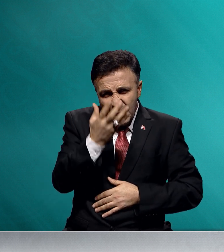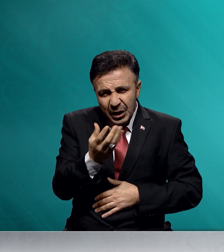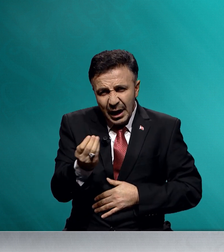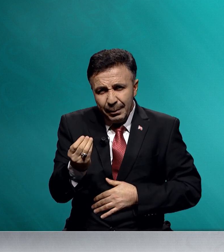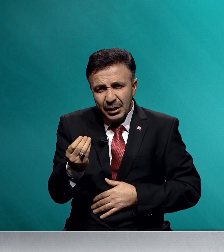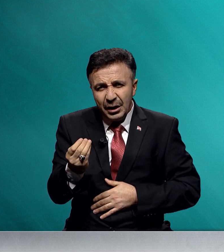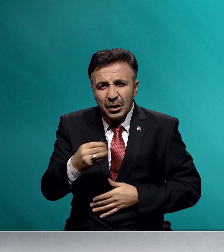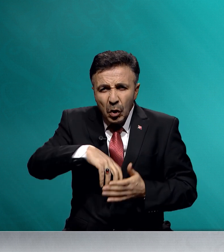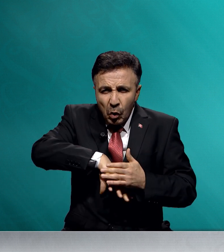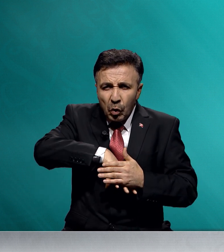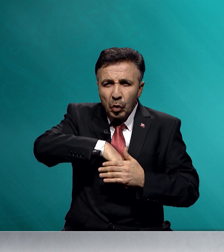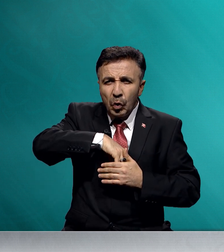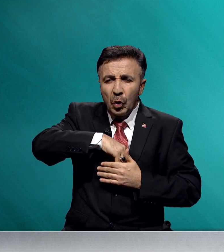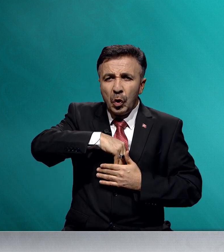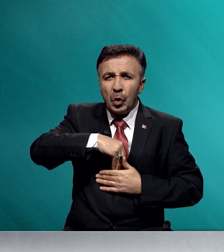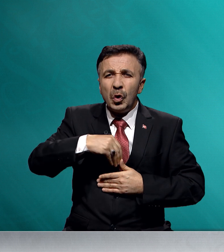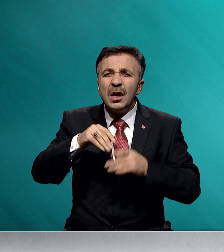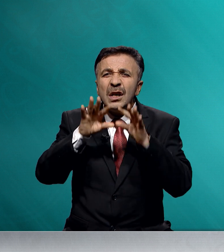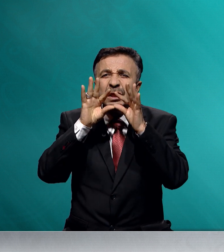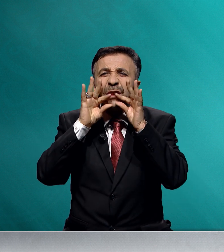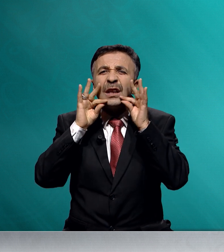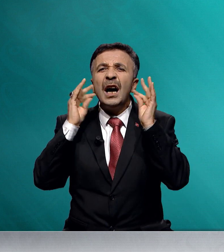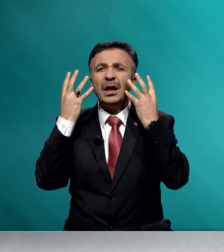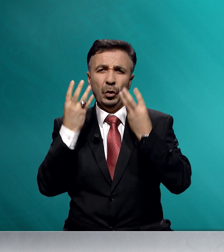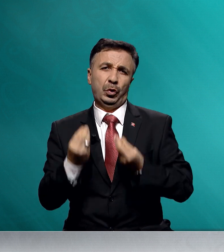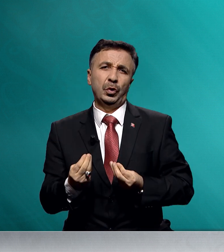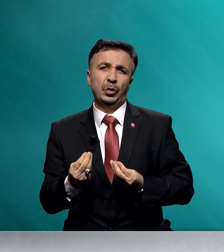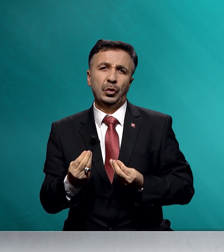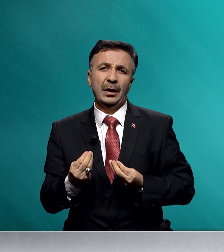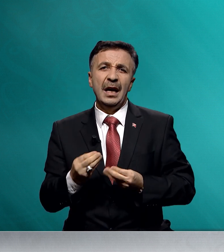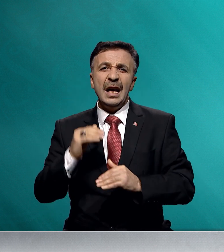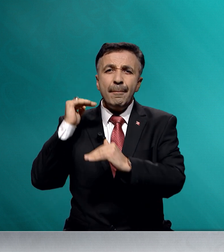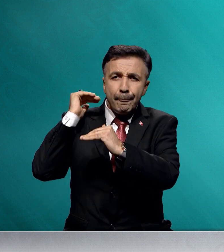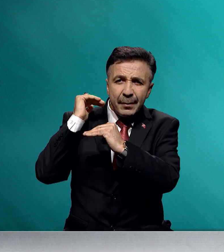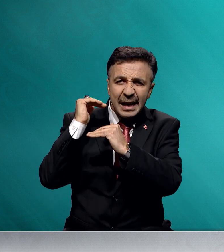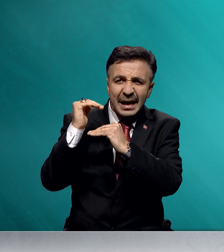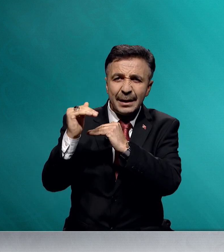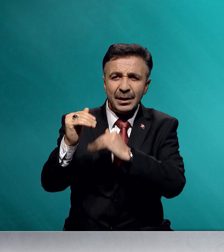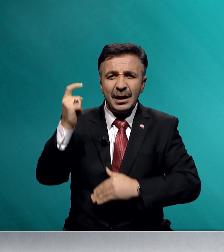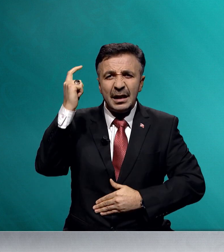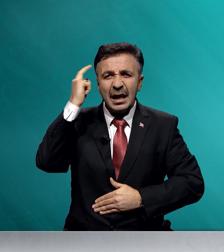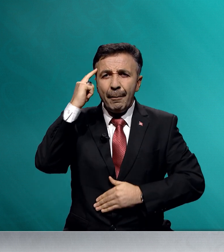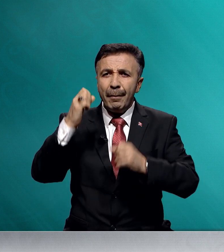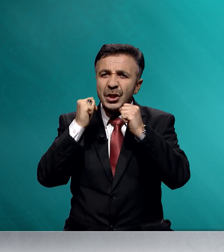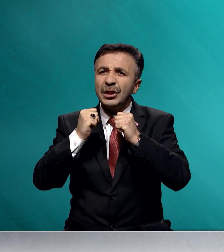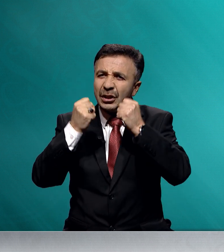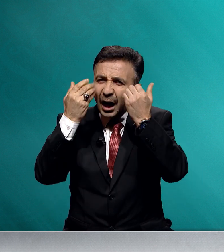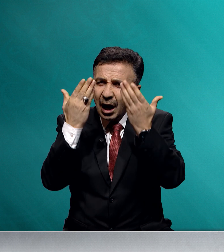Şehitlerimizin ruhu şad olsun, milletimizin başı sağ